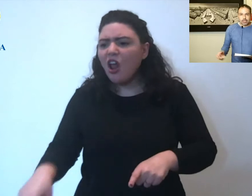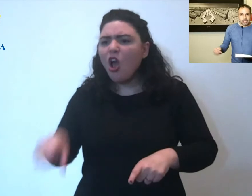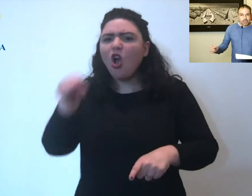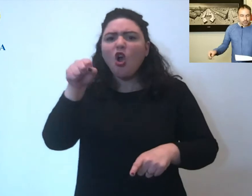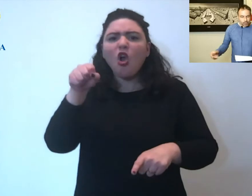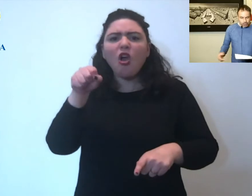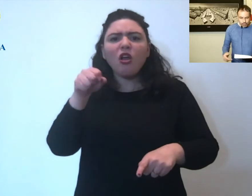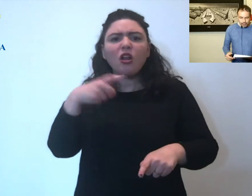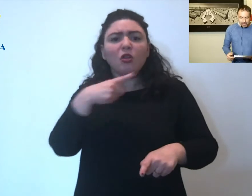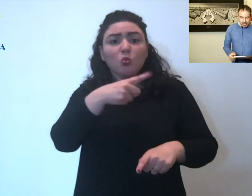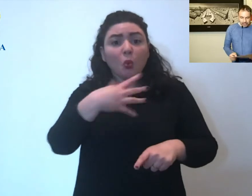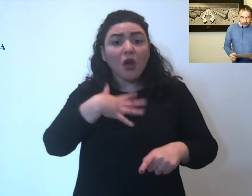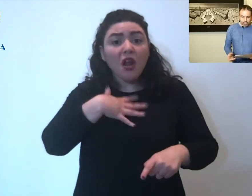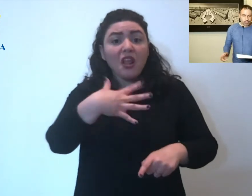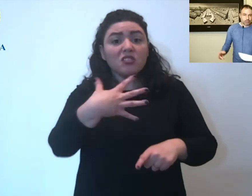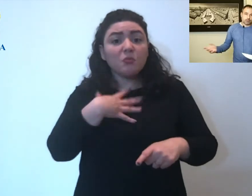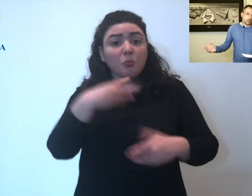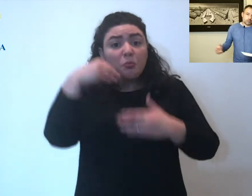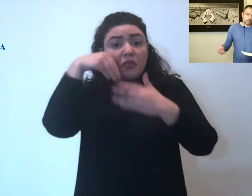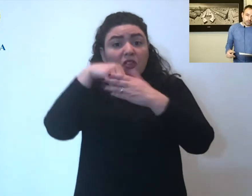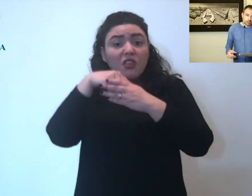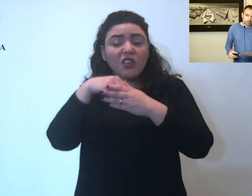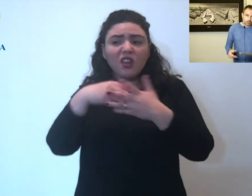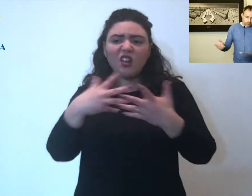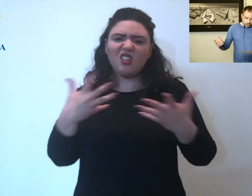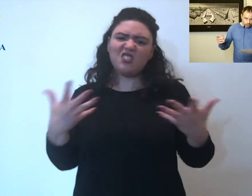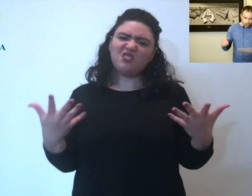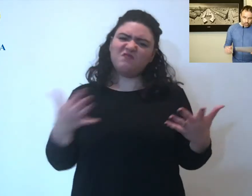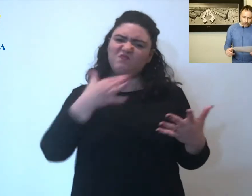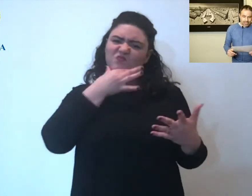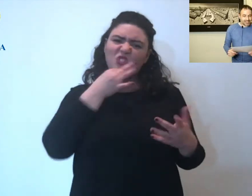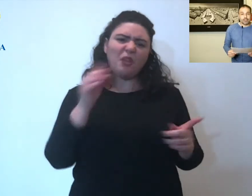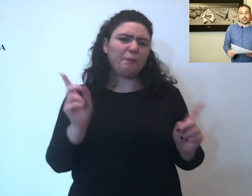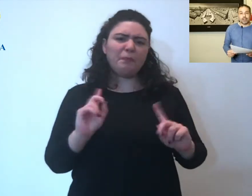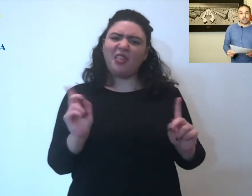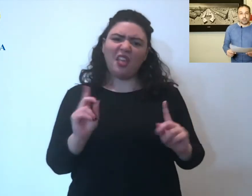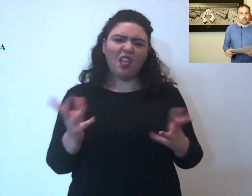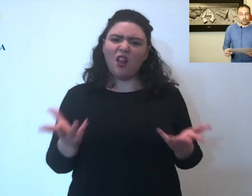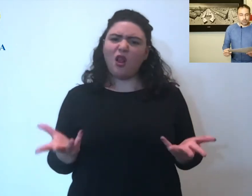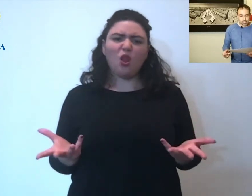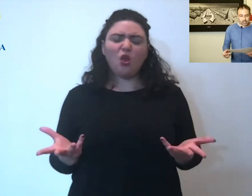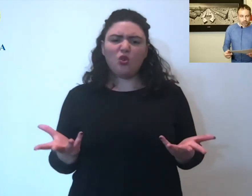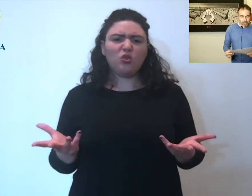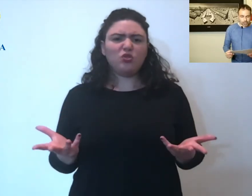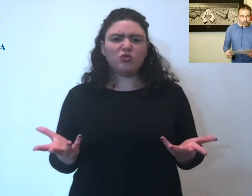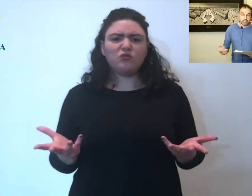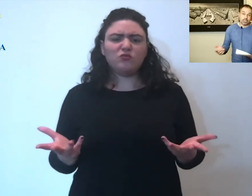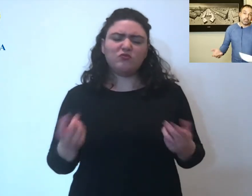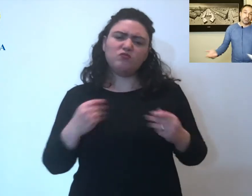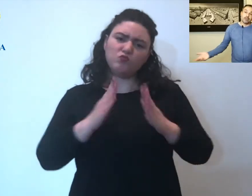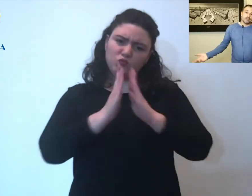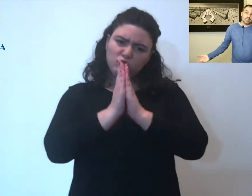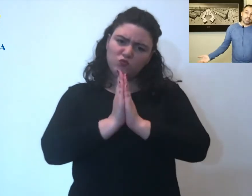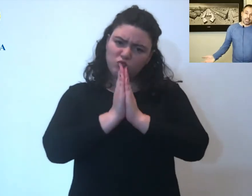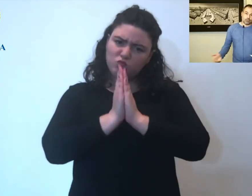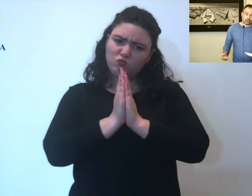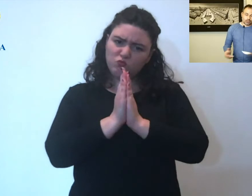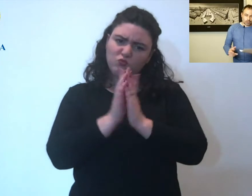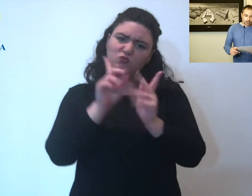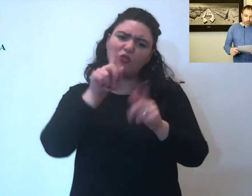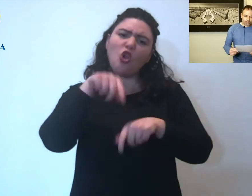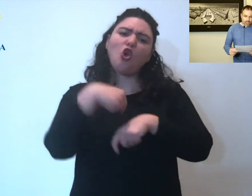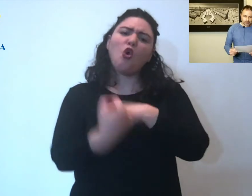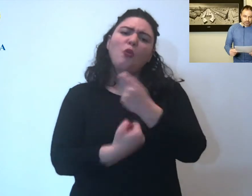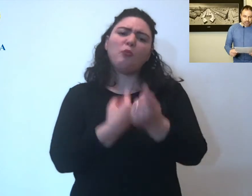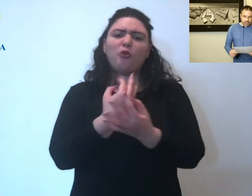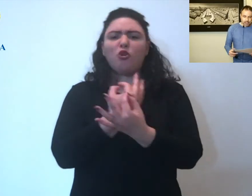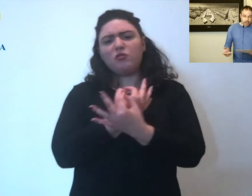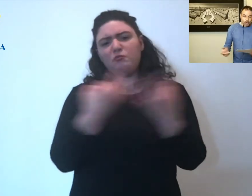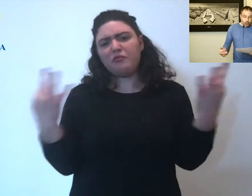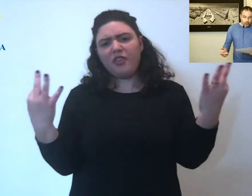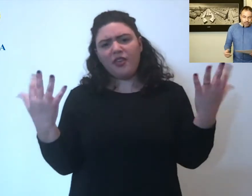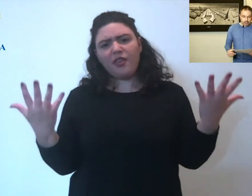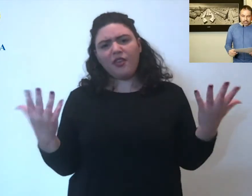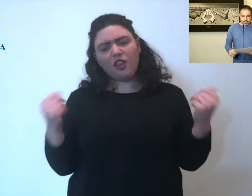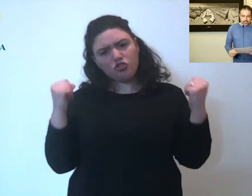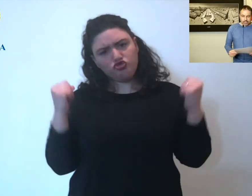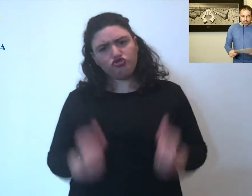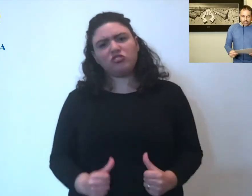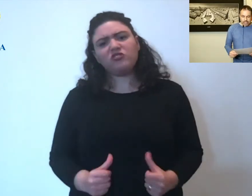poi il vostro fiato non c'è un grande fascino in questa cosa quindi vi chiedo di comportarvi